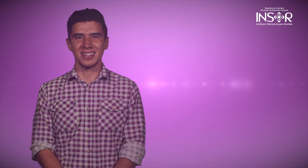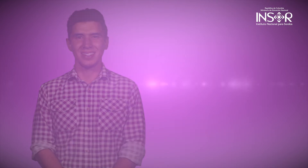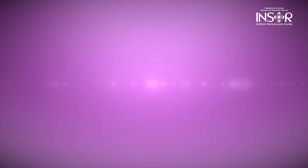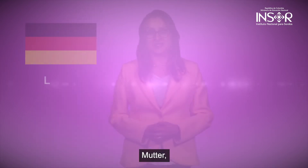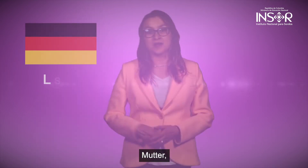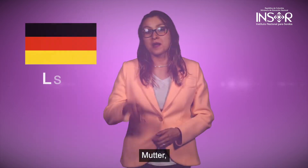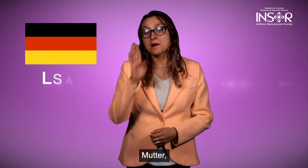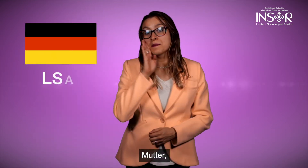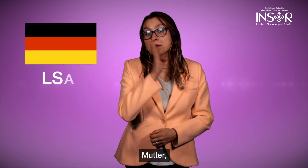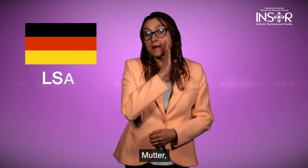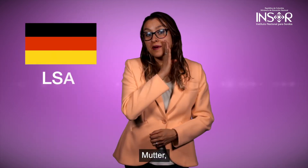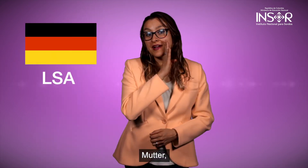Muta